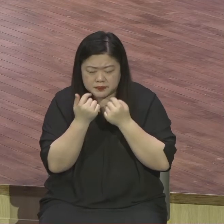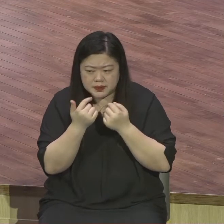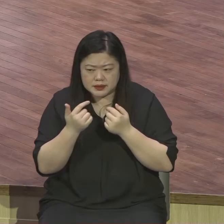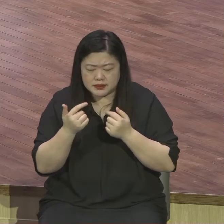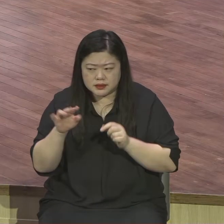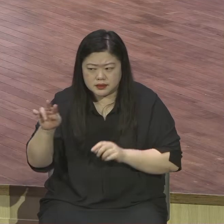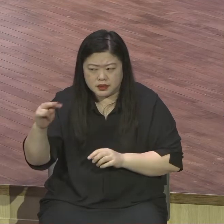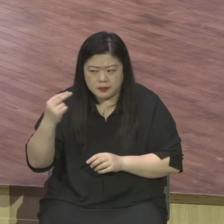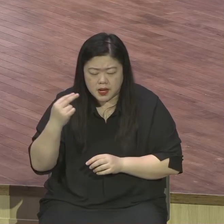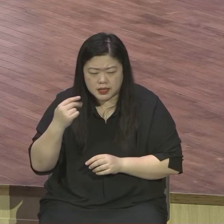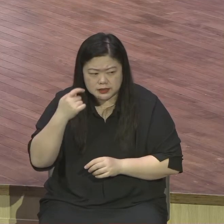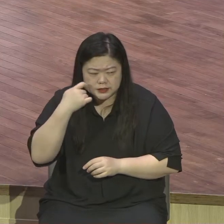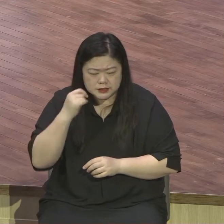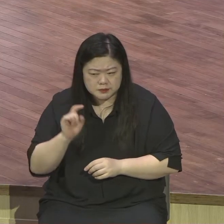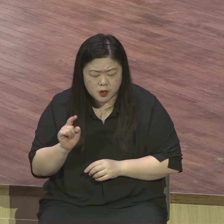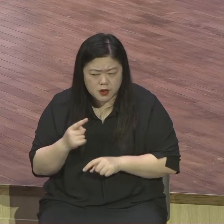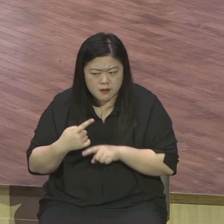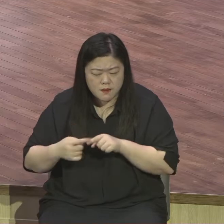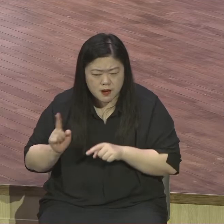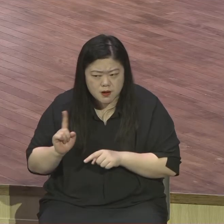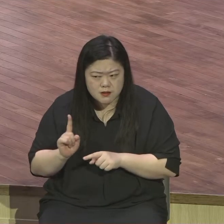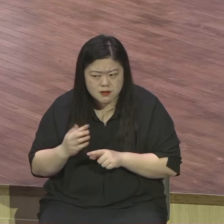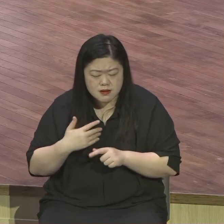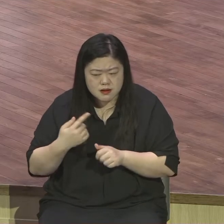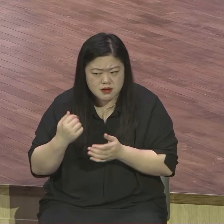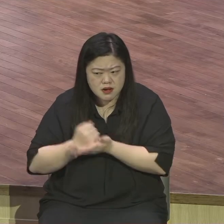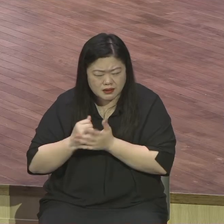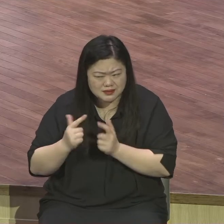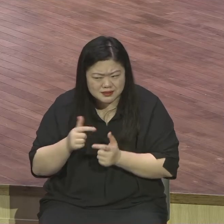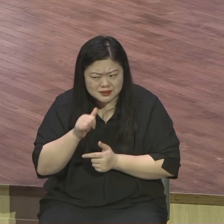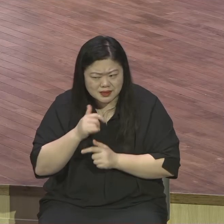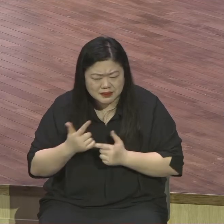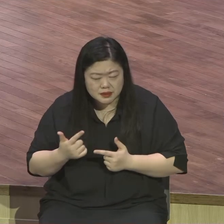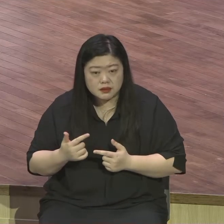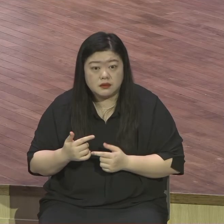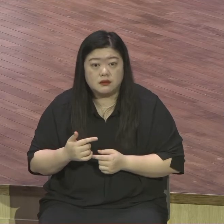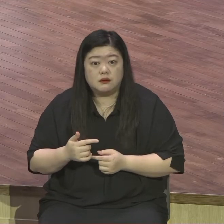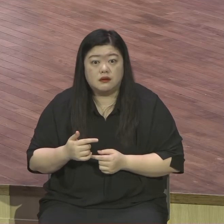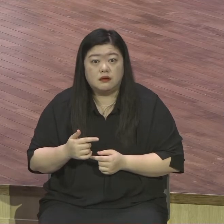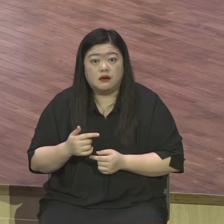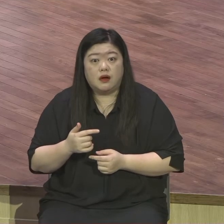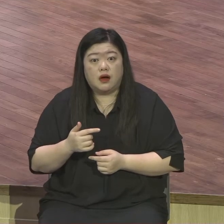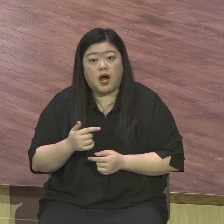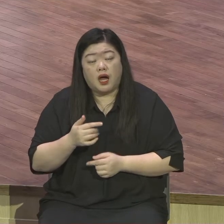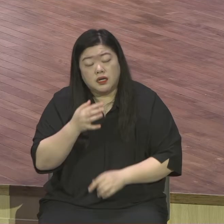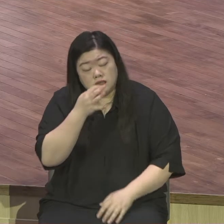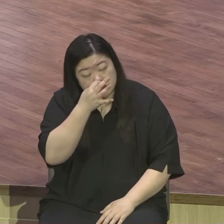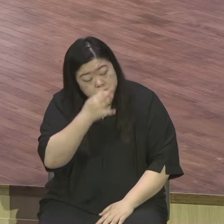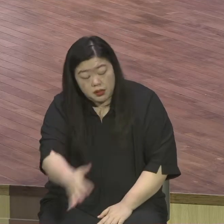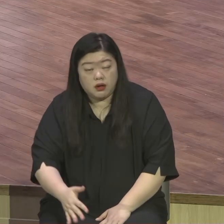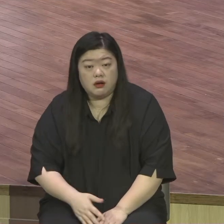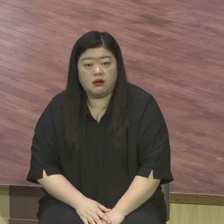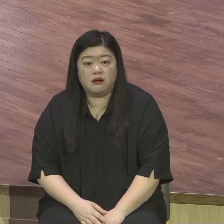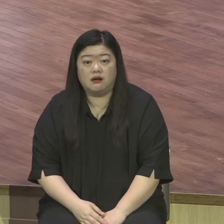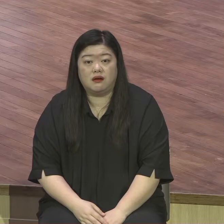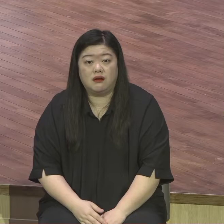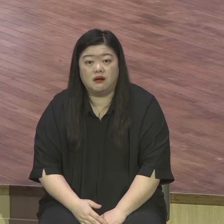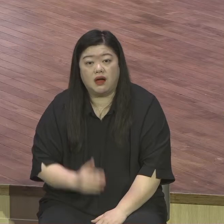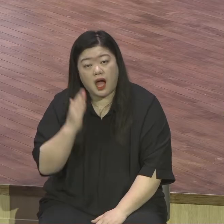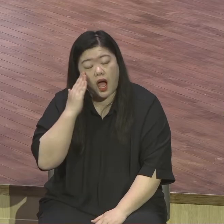평가할까 남이 나를 어떻게 볼까 이게 막 남이 나를 어떻게 볼까 우선순위라 우선순위 남이